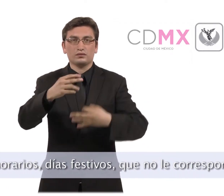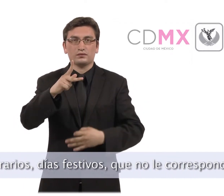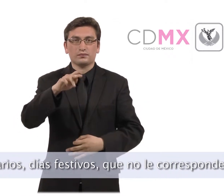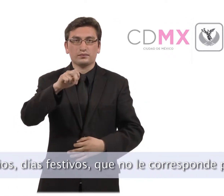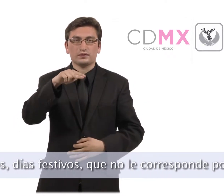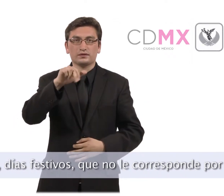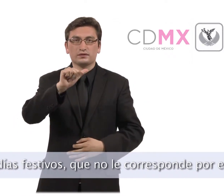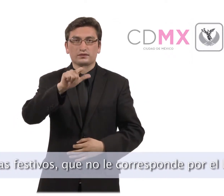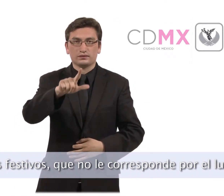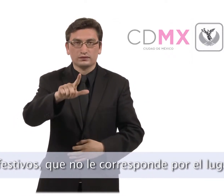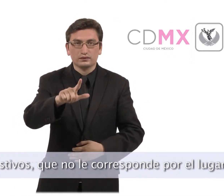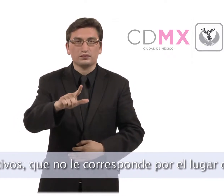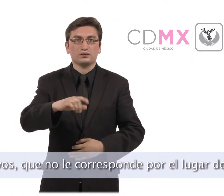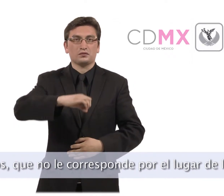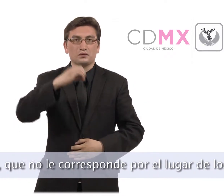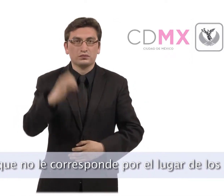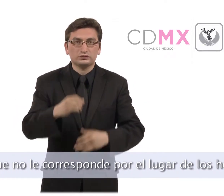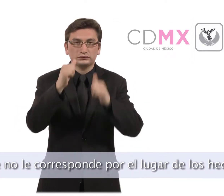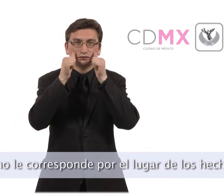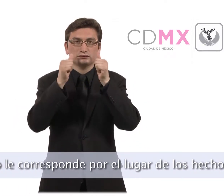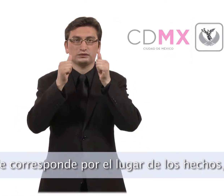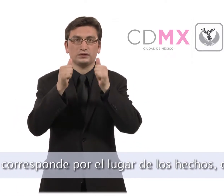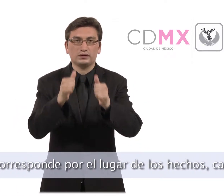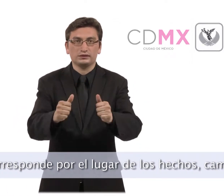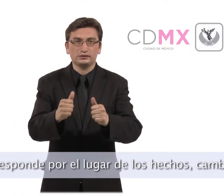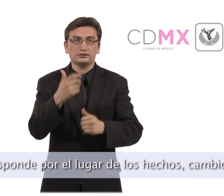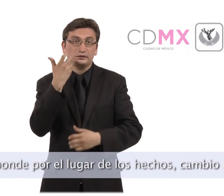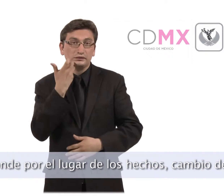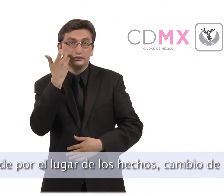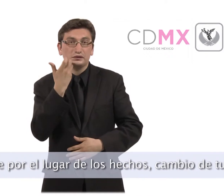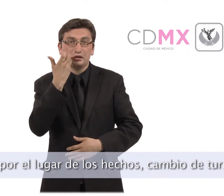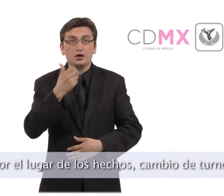cambio de turno o bajo cualquier otro pretexto y o circunstancia.